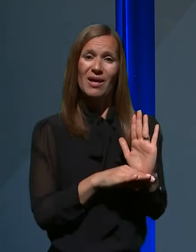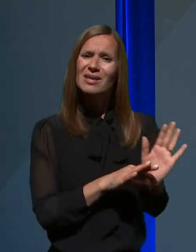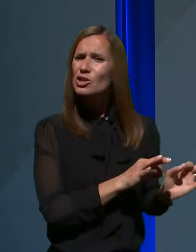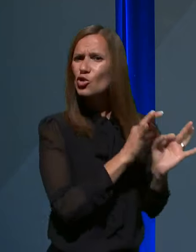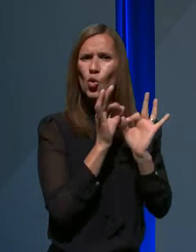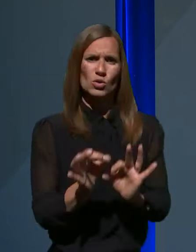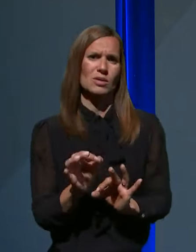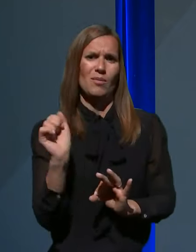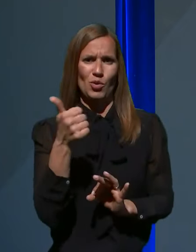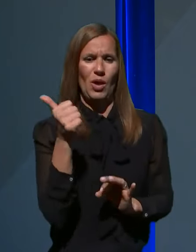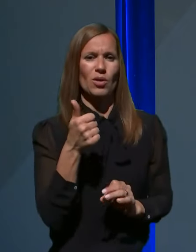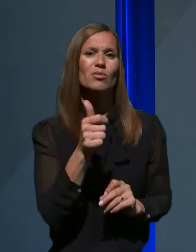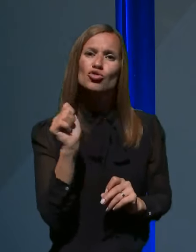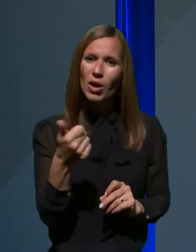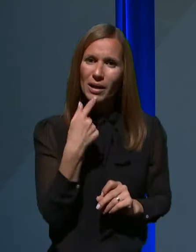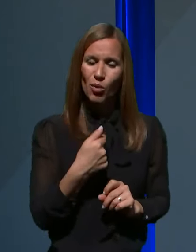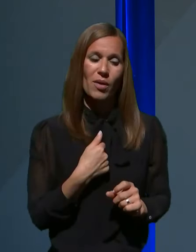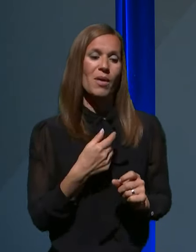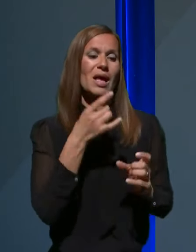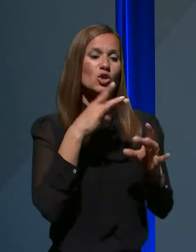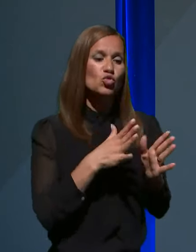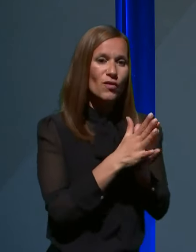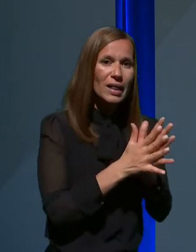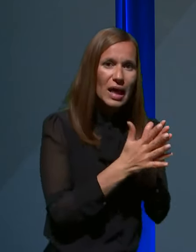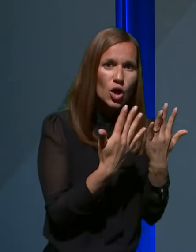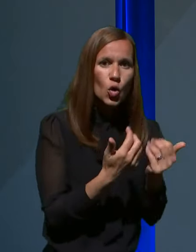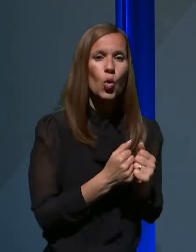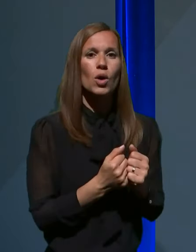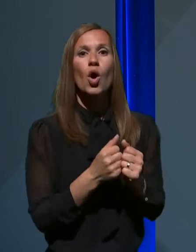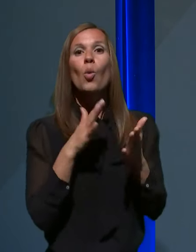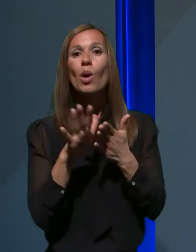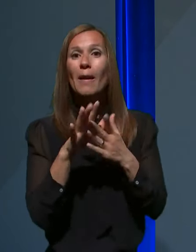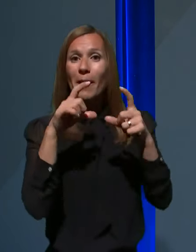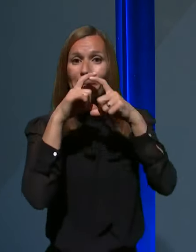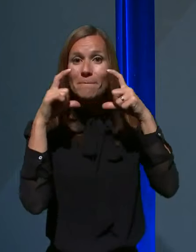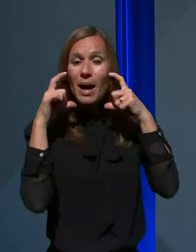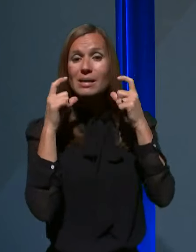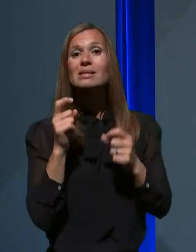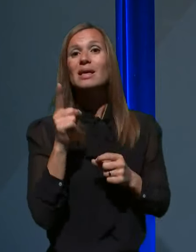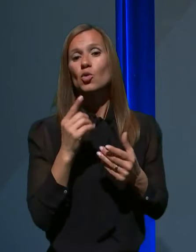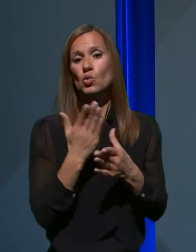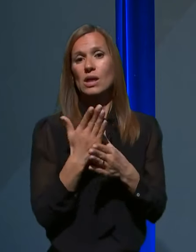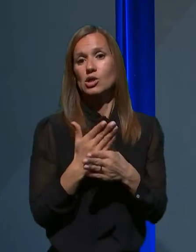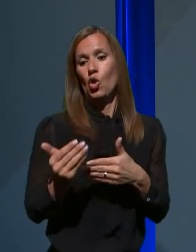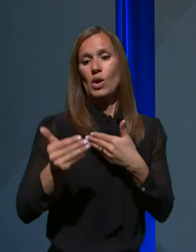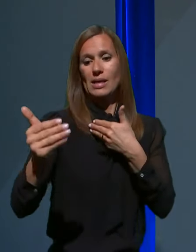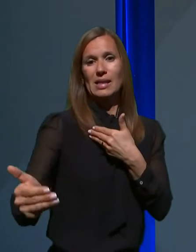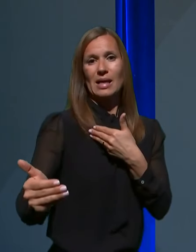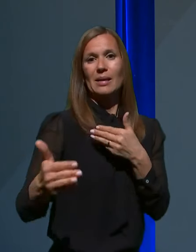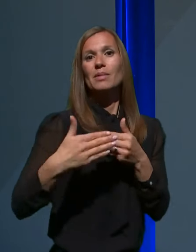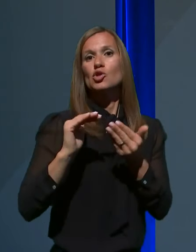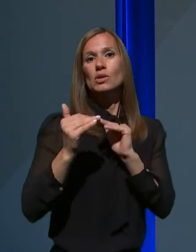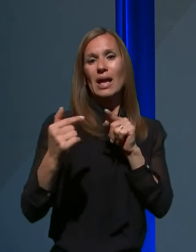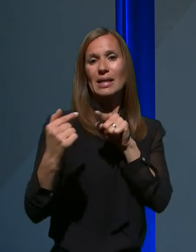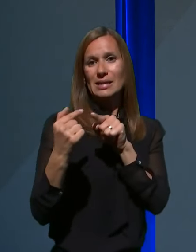še enkrat razkuževanje rok, uporaba mask in pa ustrezno razdaljo pri socialnih stikih, pri